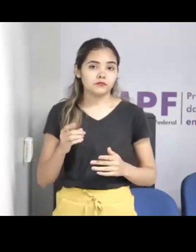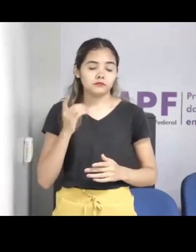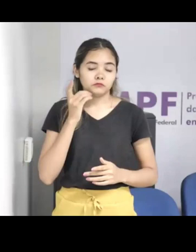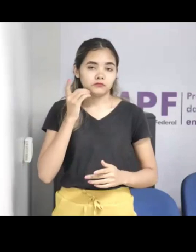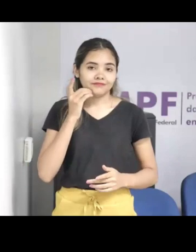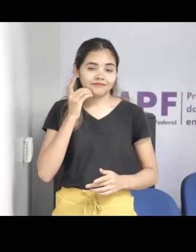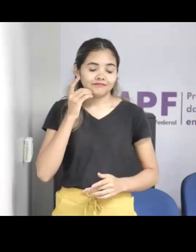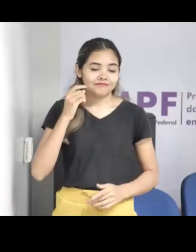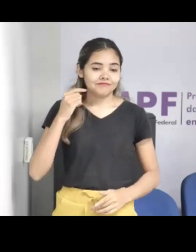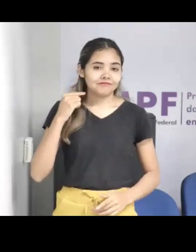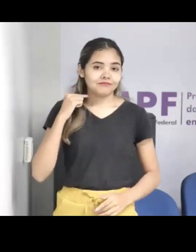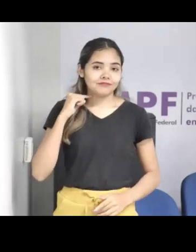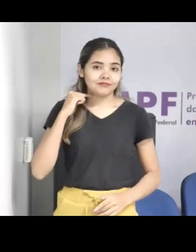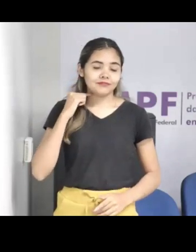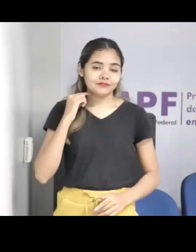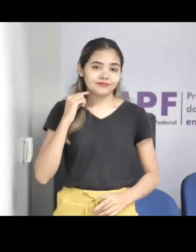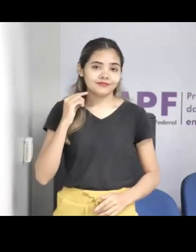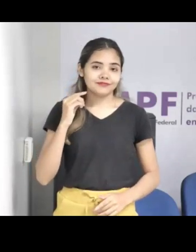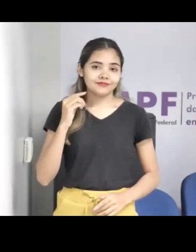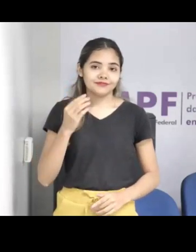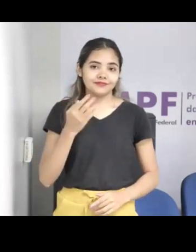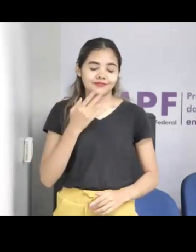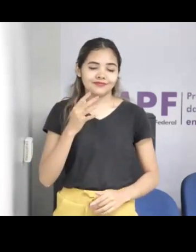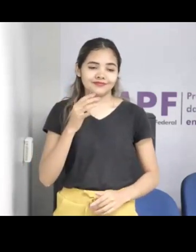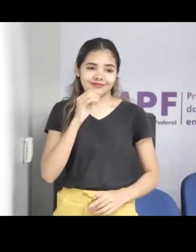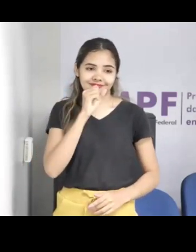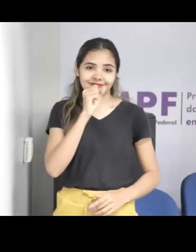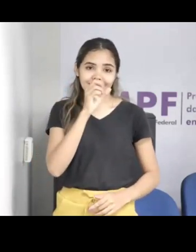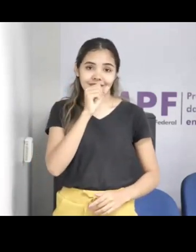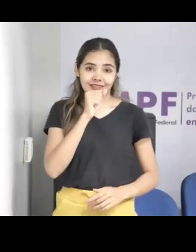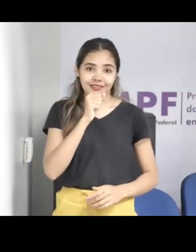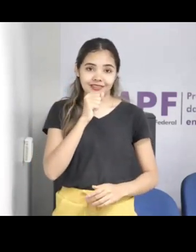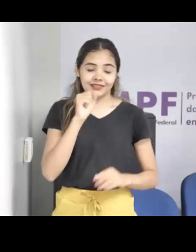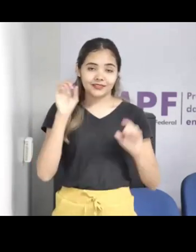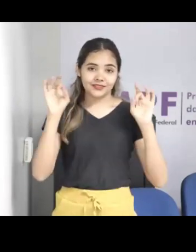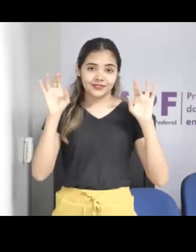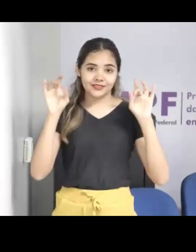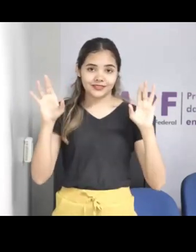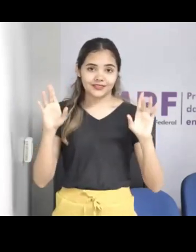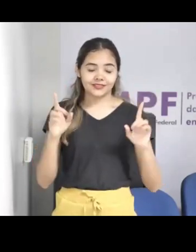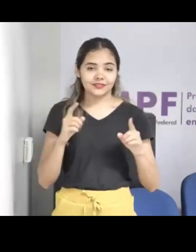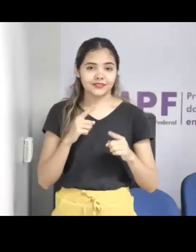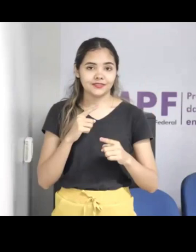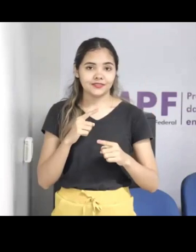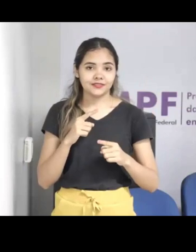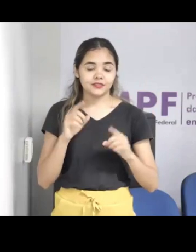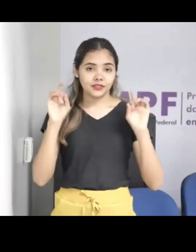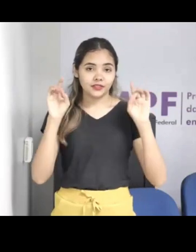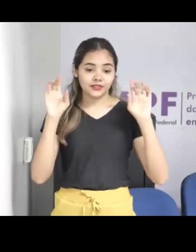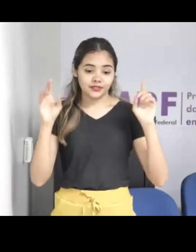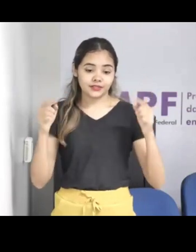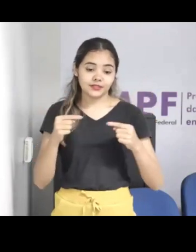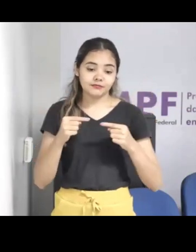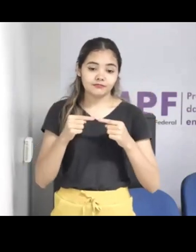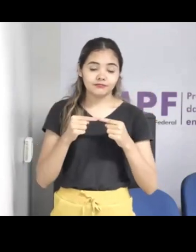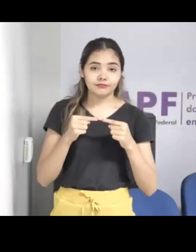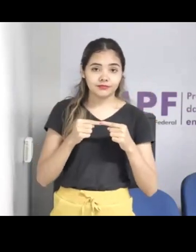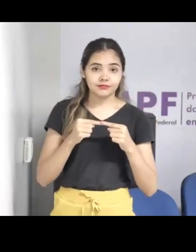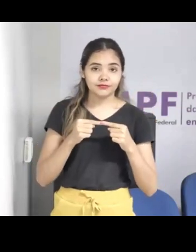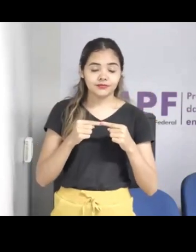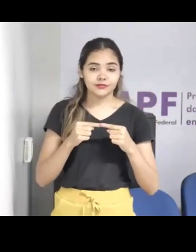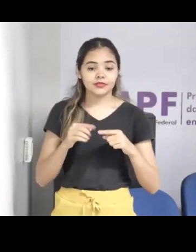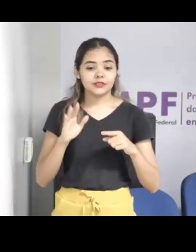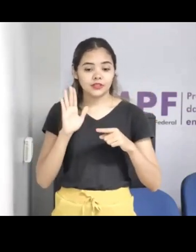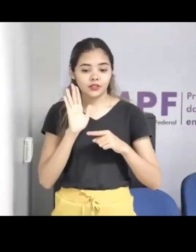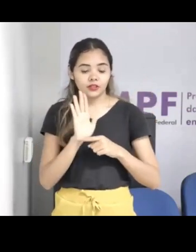gente está em preparação aqui para ir para o Rio Grande do Sul, para fazer trabalho humanitário lá nos abrigos. E, inclusive, o nosso trabalho